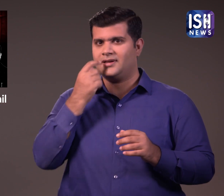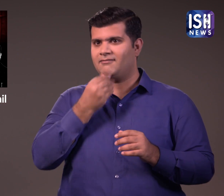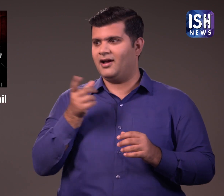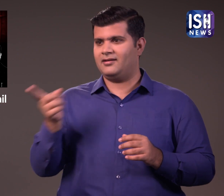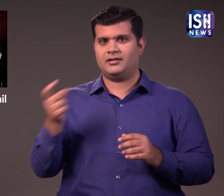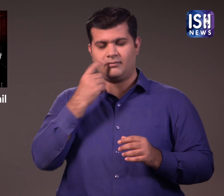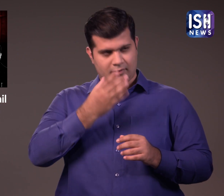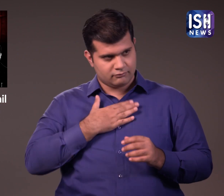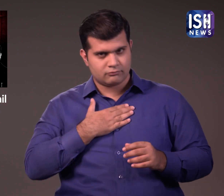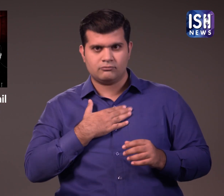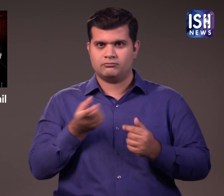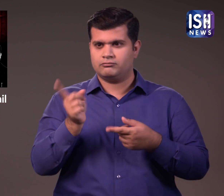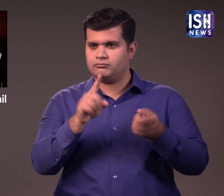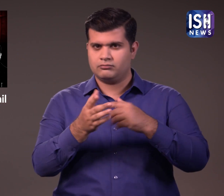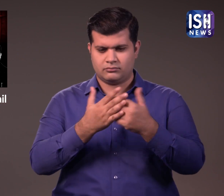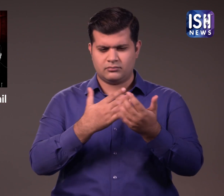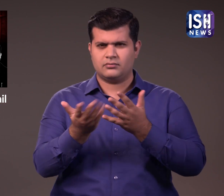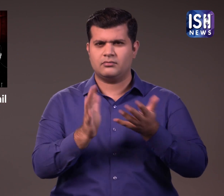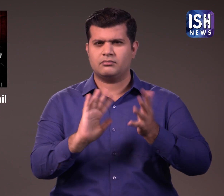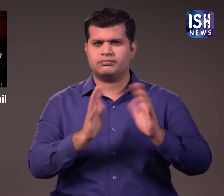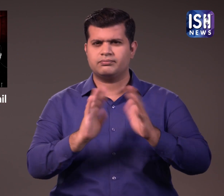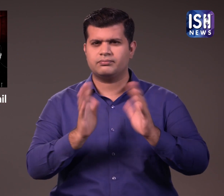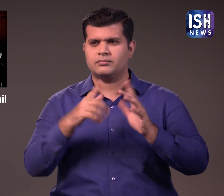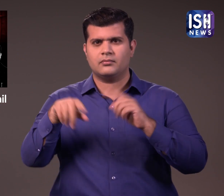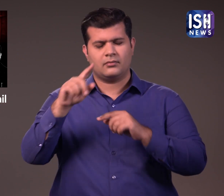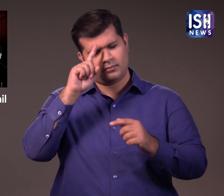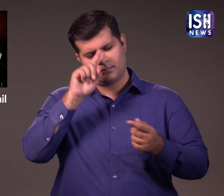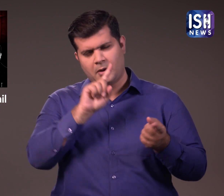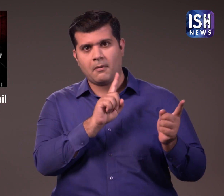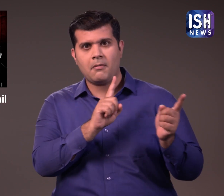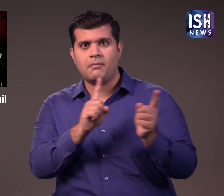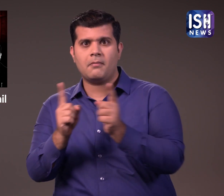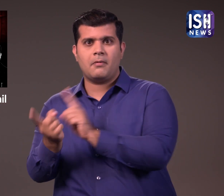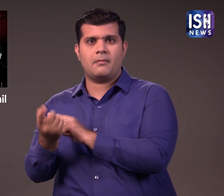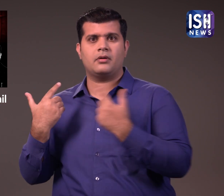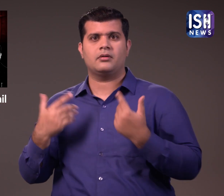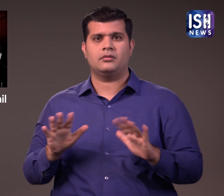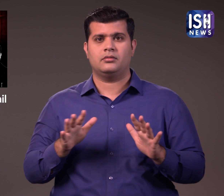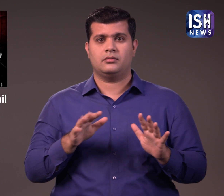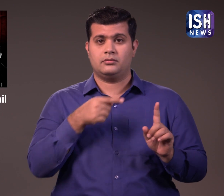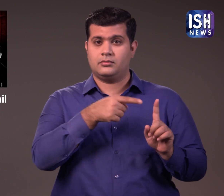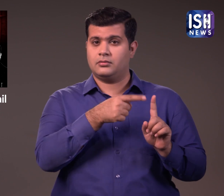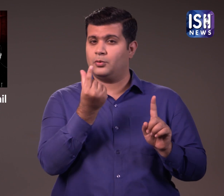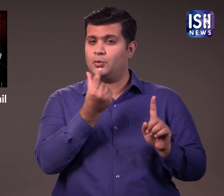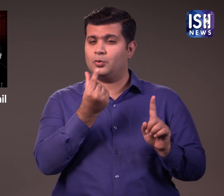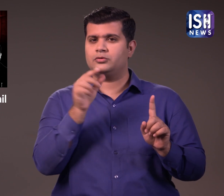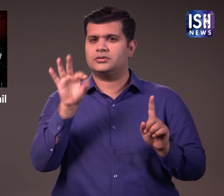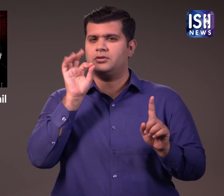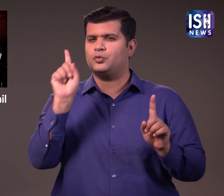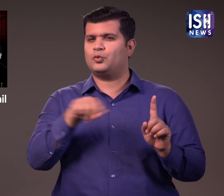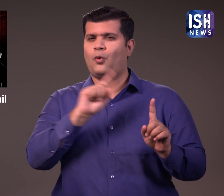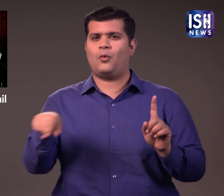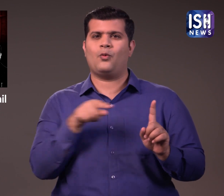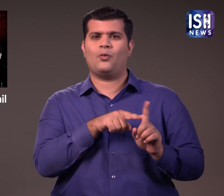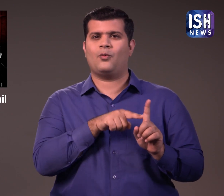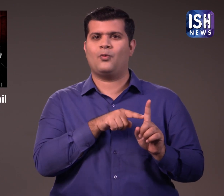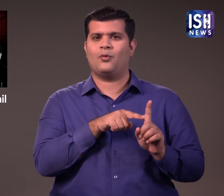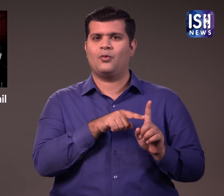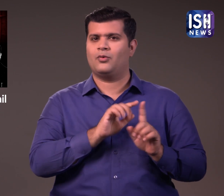तबी इर्फान को सांकेतिक भाषा में संबाद करने उसकी सित्थी का फाइदा उठाकर डेफ का धर्मांदरन करने के लिए प्रेदित किया गया था